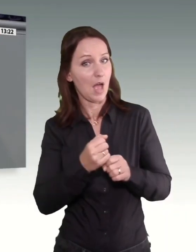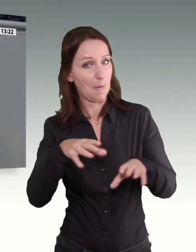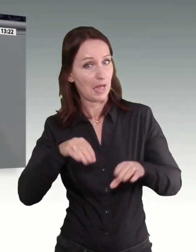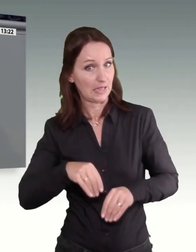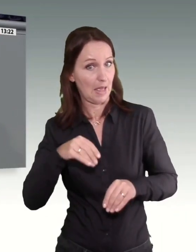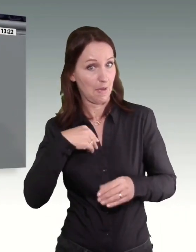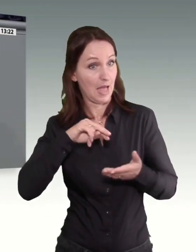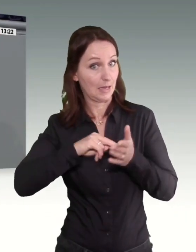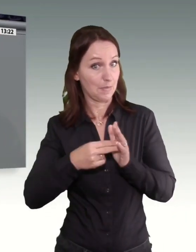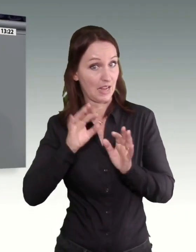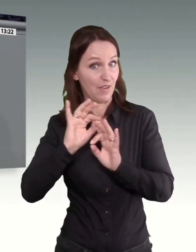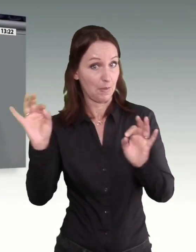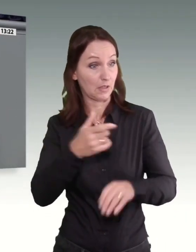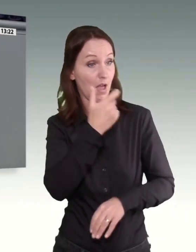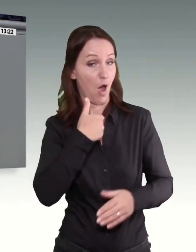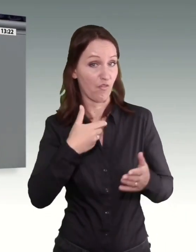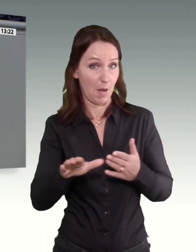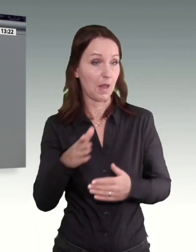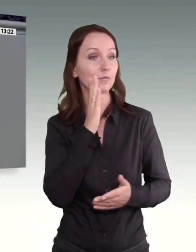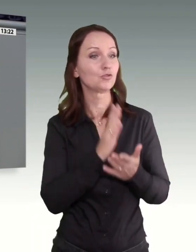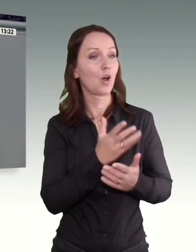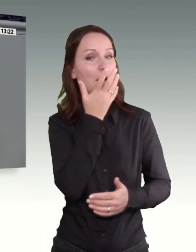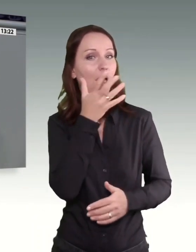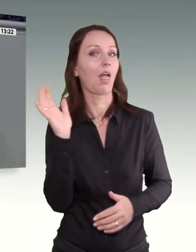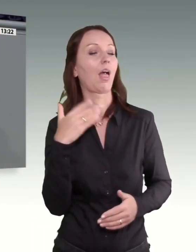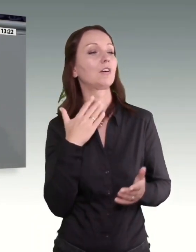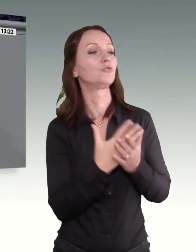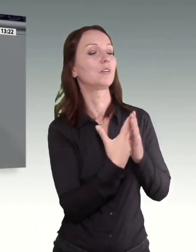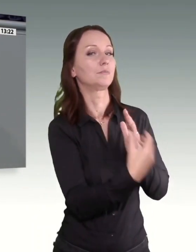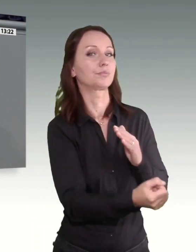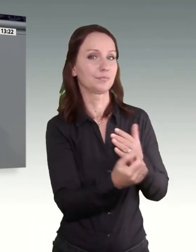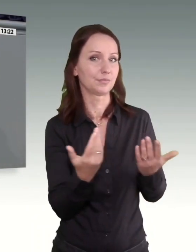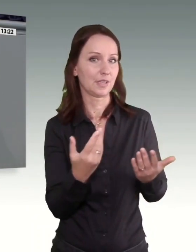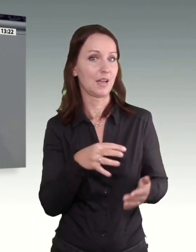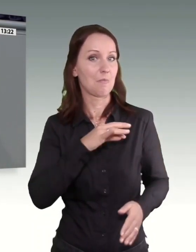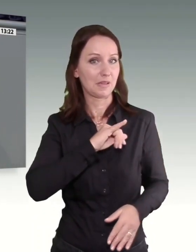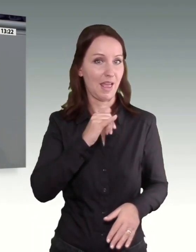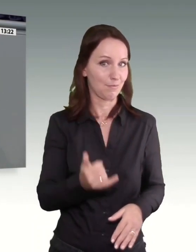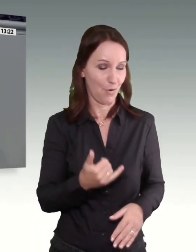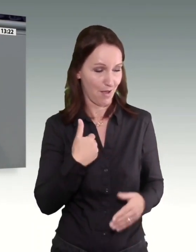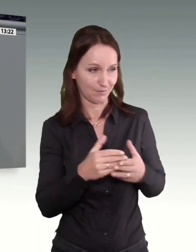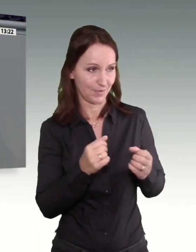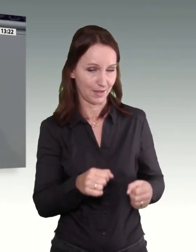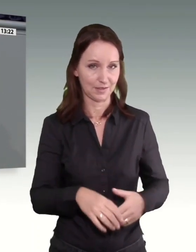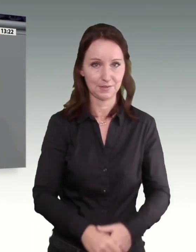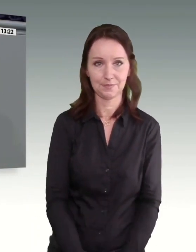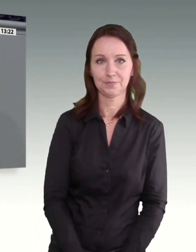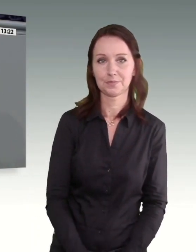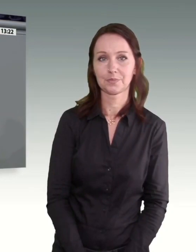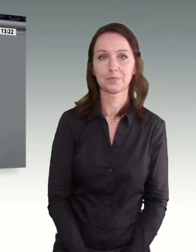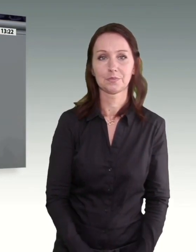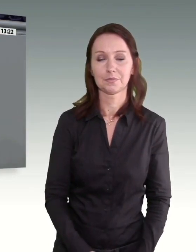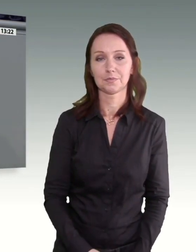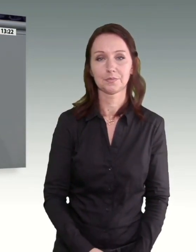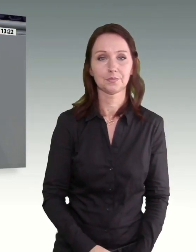Arbeitnehmer ab. Haben Sie sich schneller demaskiert, als Sie Ihr Parteiprojekt überführen können. Wenn Sie mit